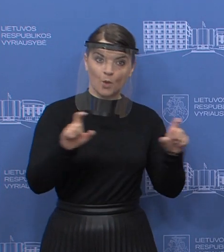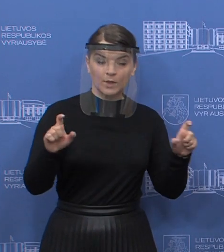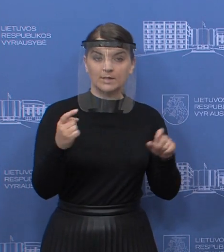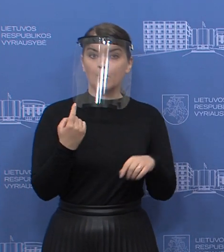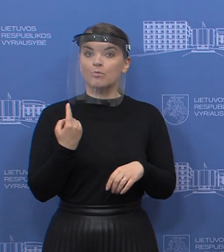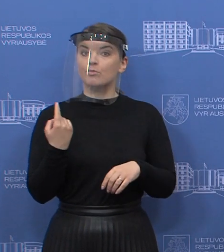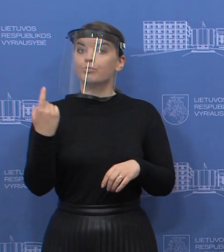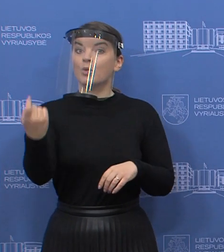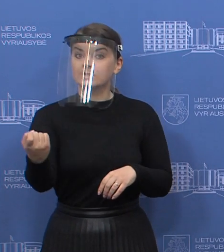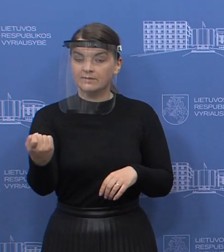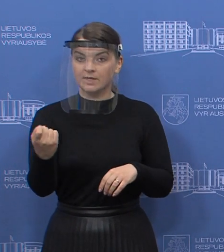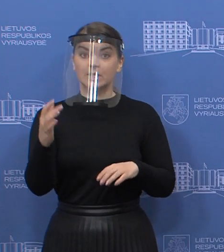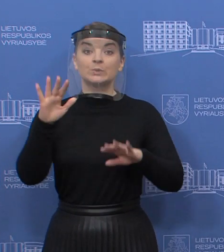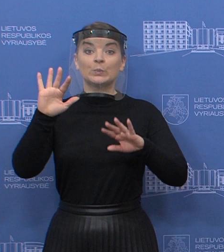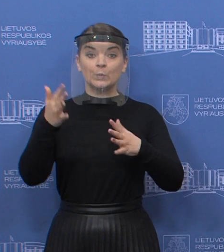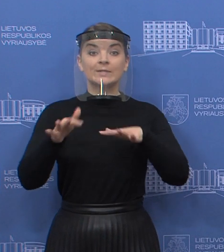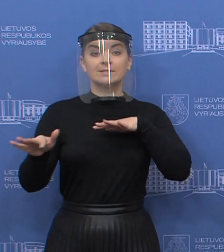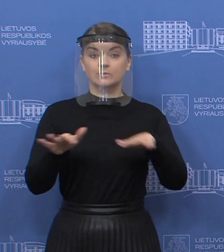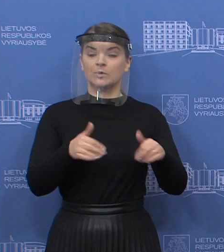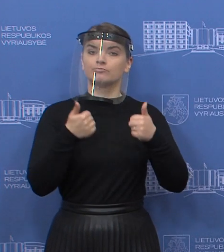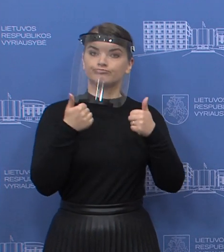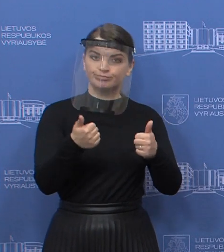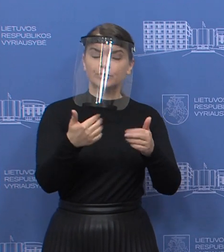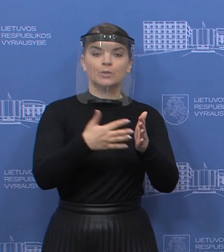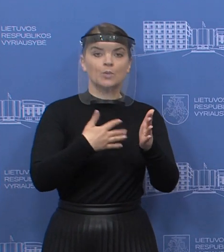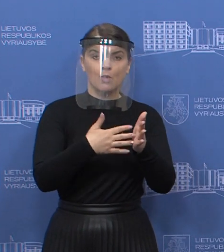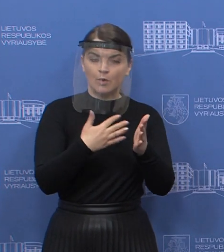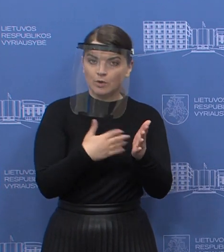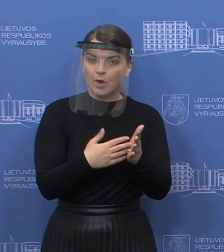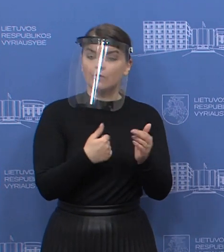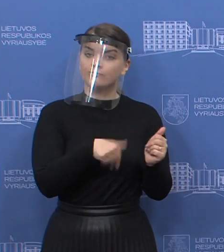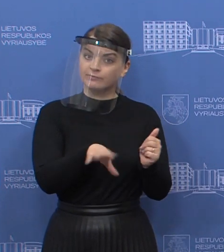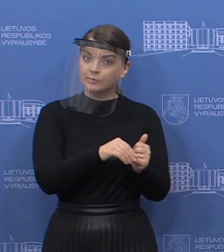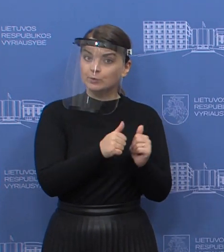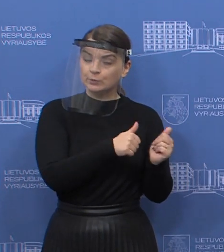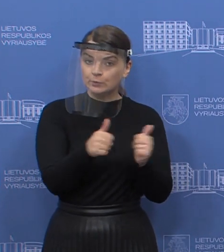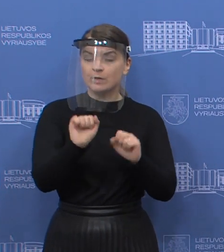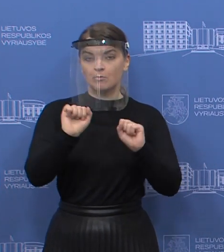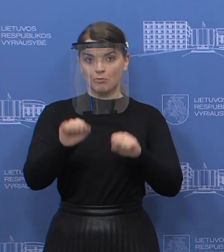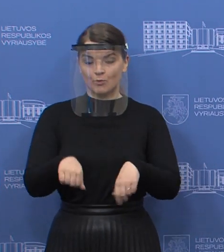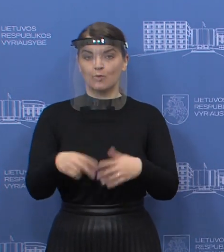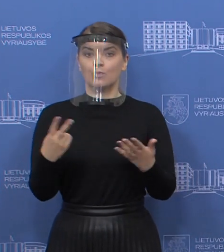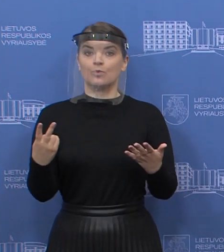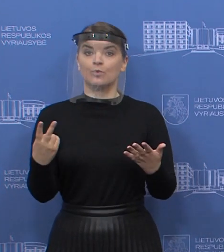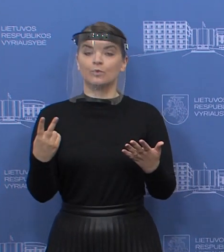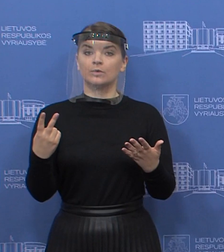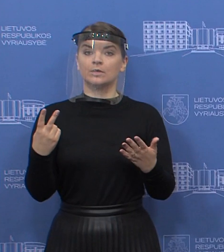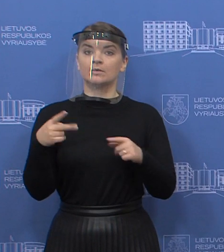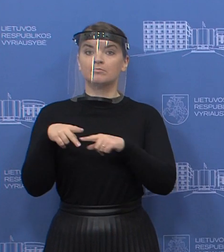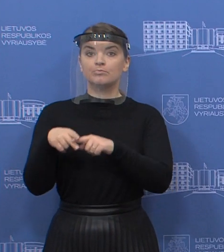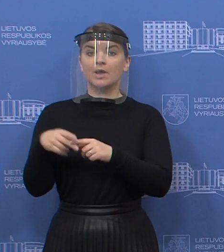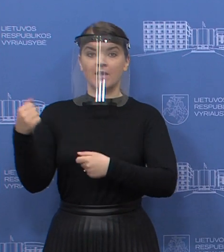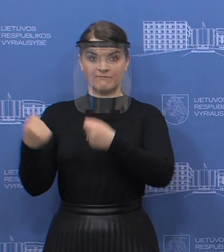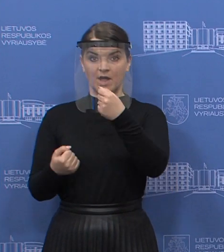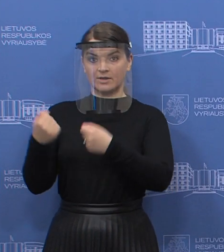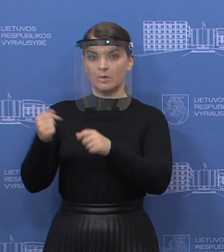savaitės, jeigu situacija šalyje išliks tokiom pačiam tendencijom, kokios yra čia, bus galima vykdyti praktinį